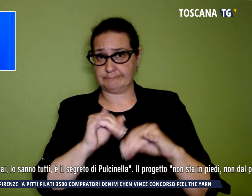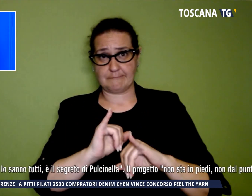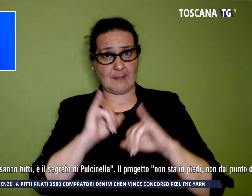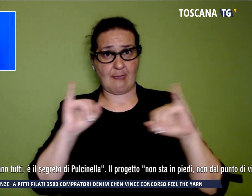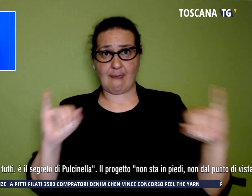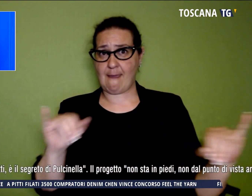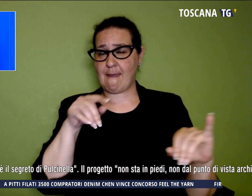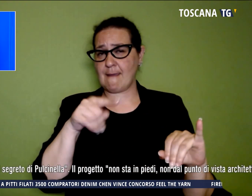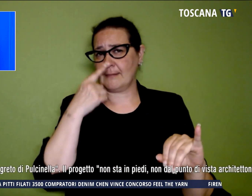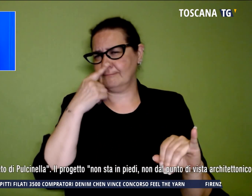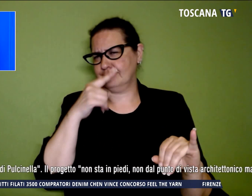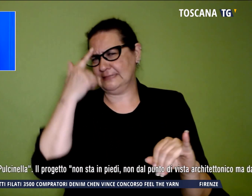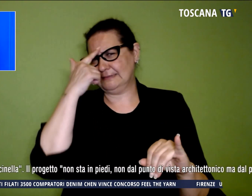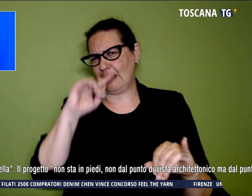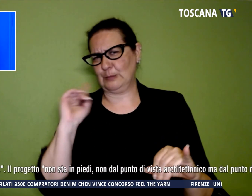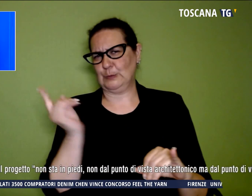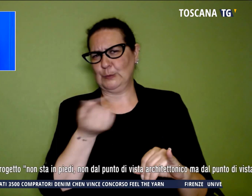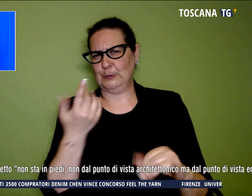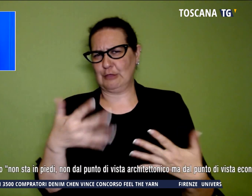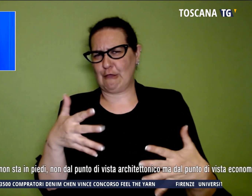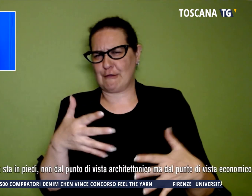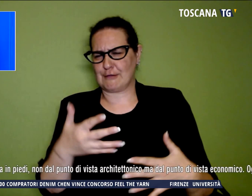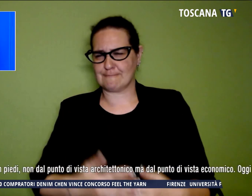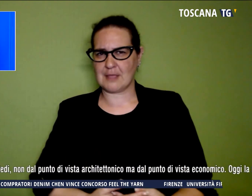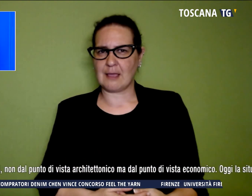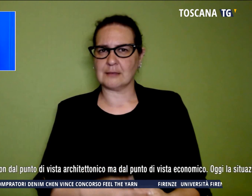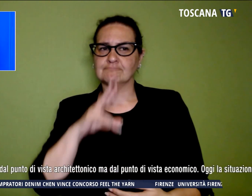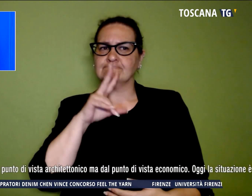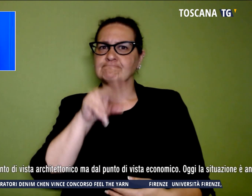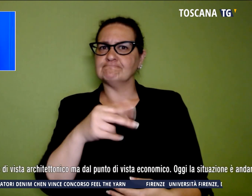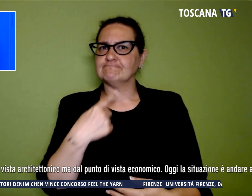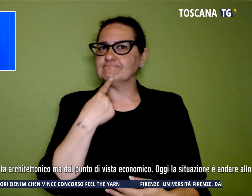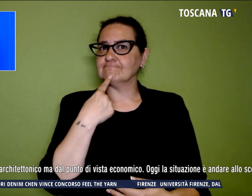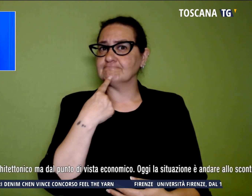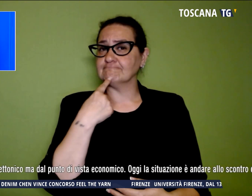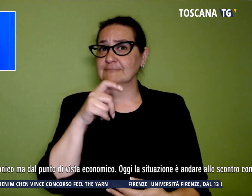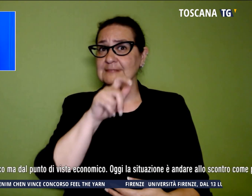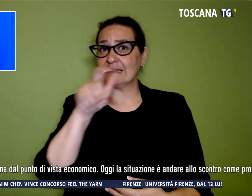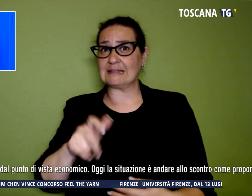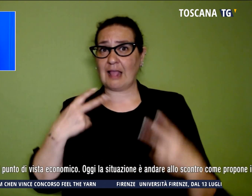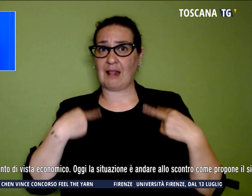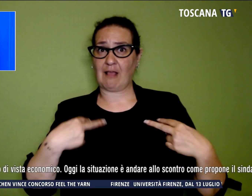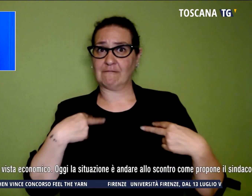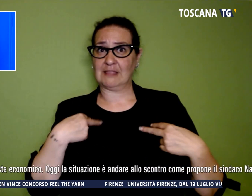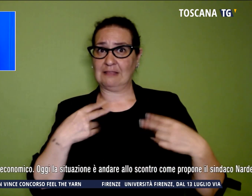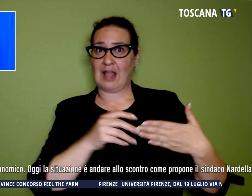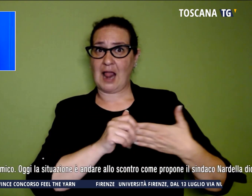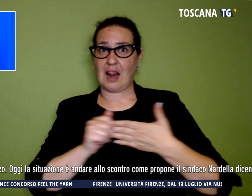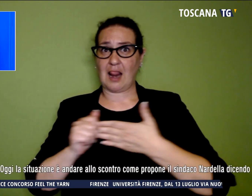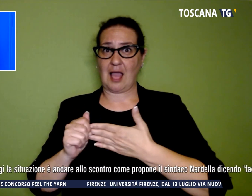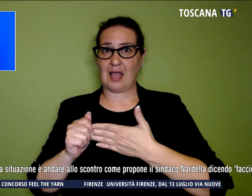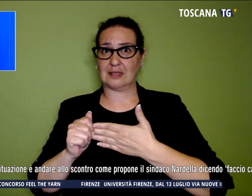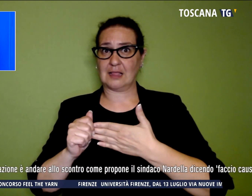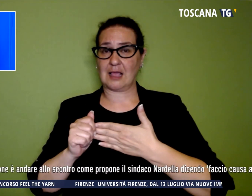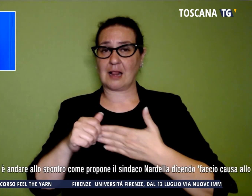Pulcinella. Queste le parole del leader di Italia Viva Matteo Renzi nel corso di una conferenza